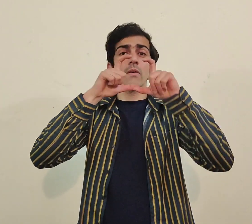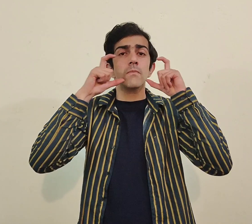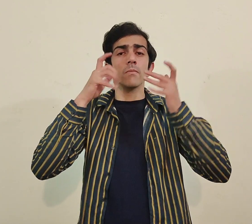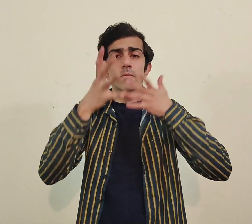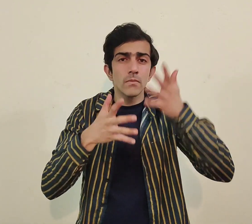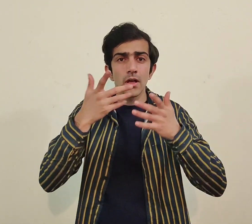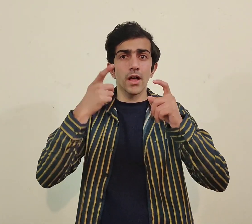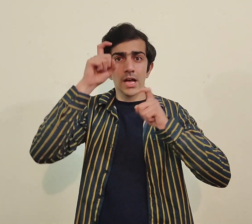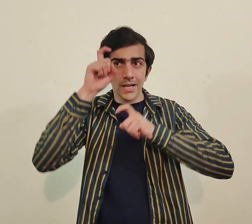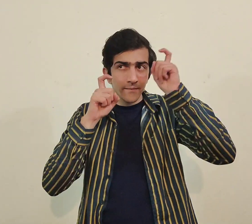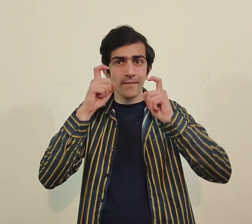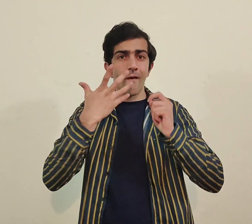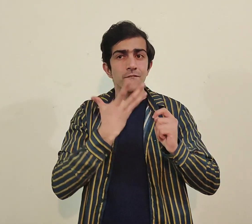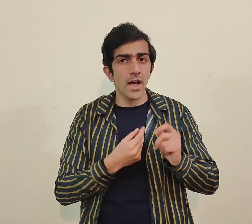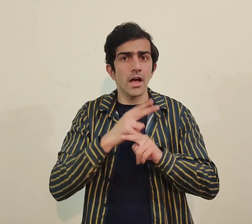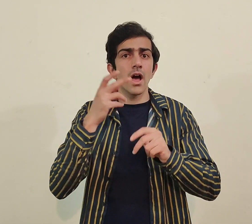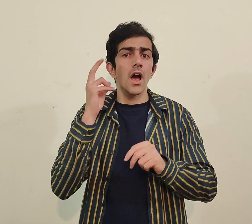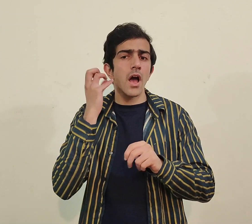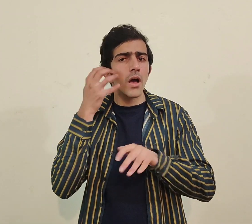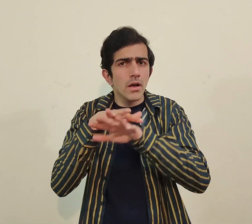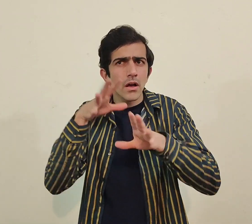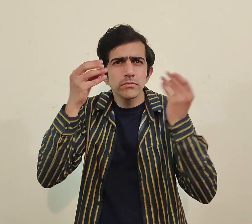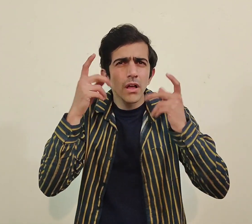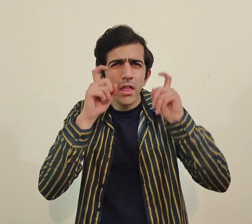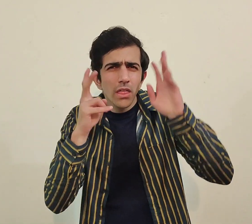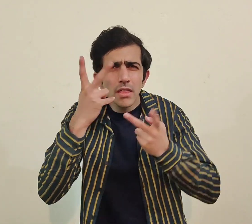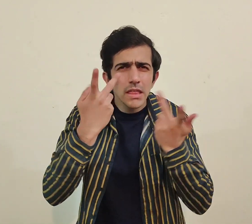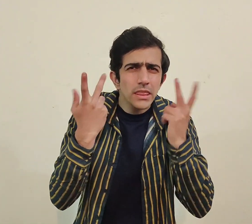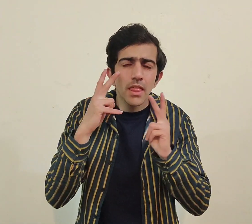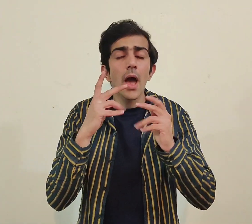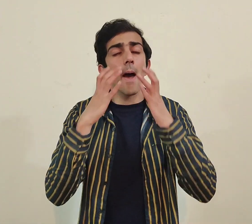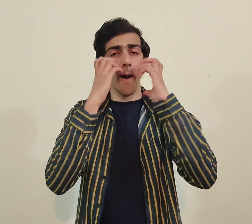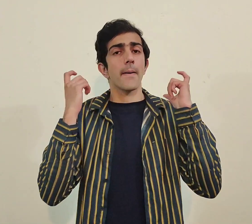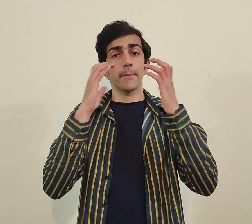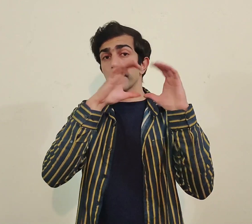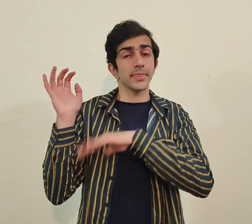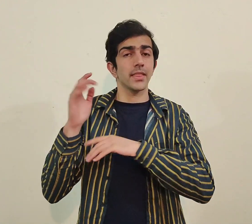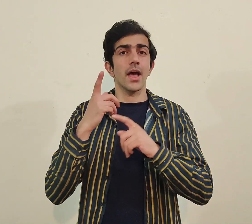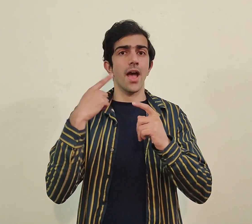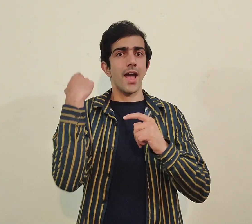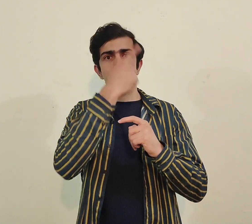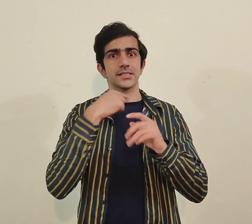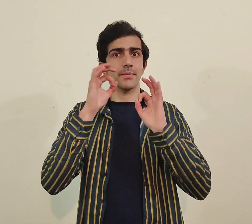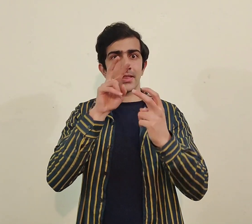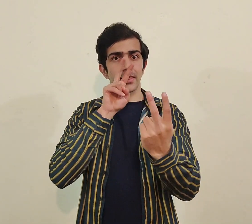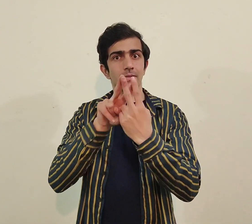رہے تو hearing person نے mask پہنا ہوئے تو اگر وہ کوئی بھی feelings emotions بتائے گا تو وہ proper نہیں سمجھے گا تو